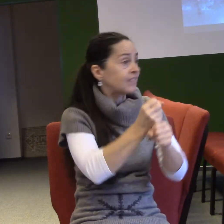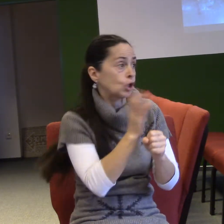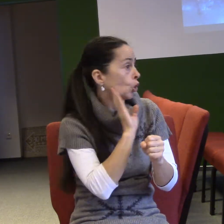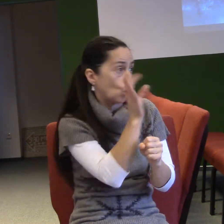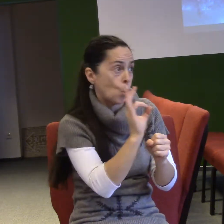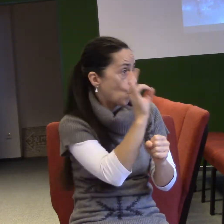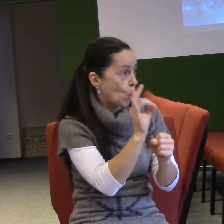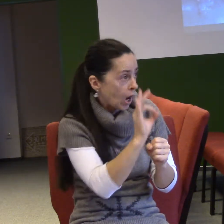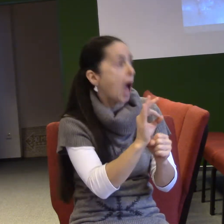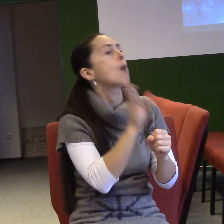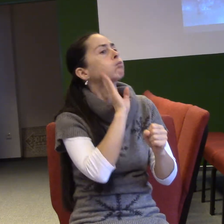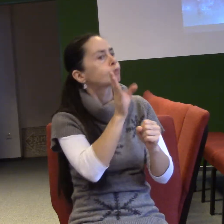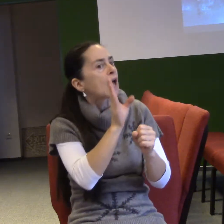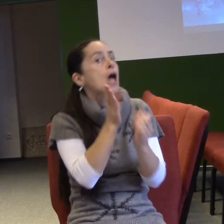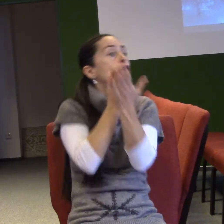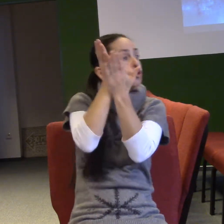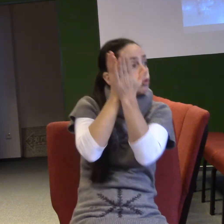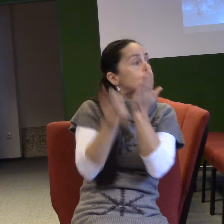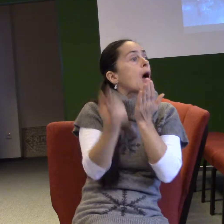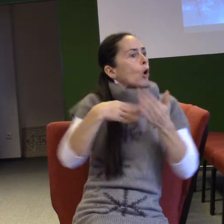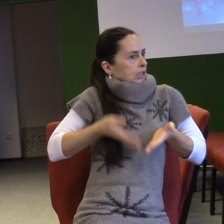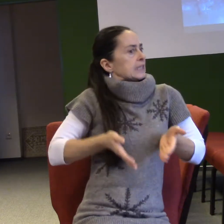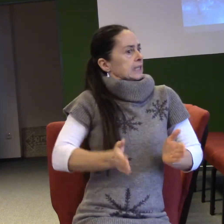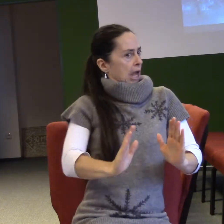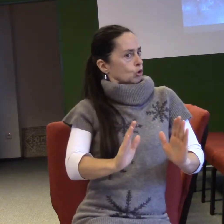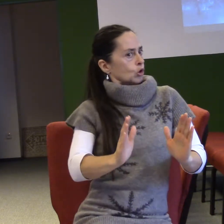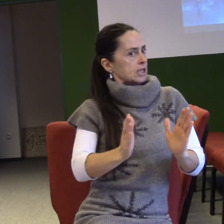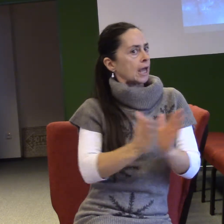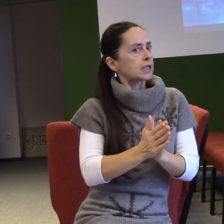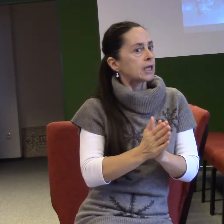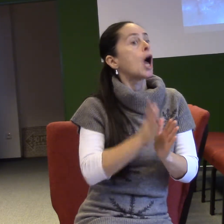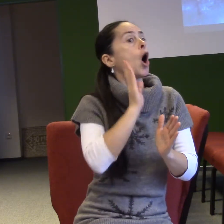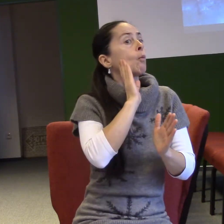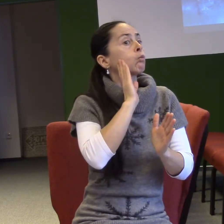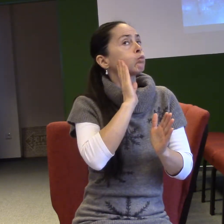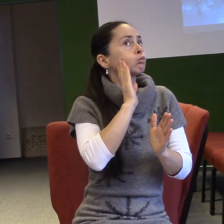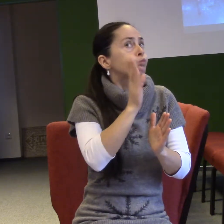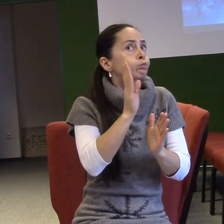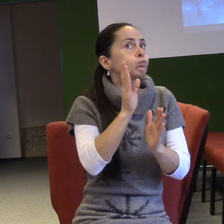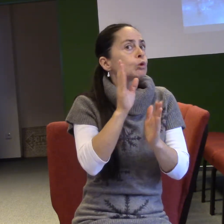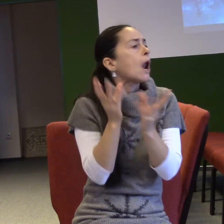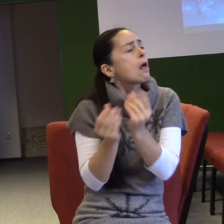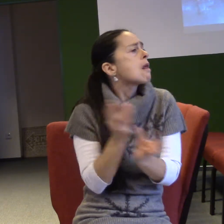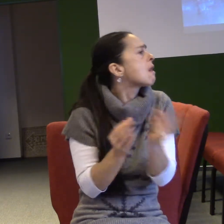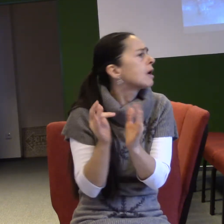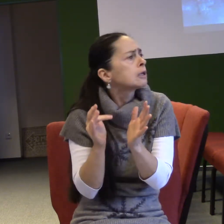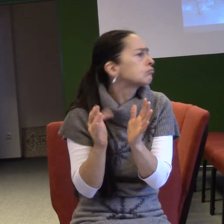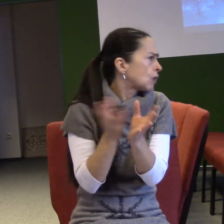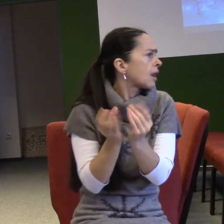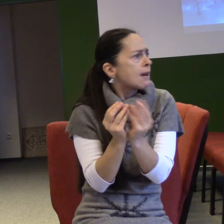hned od narození. Mnohé přivede zpět k Bohu a svou duchovní mocí a pomazáním bude jako prorok